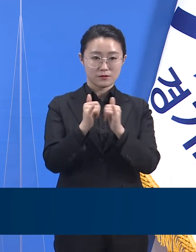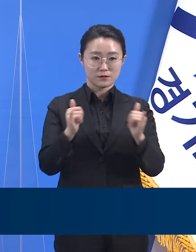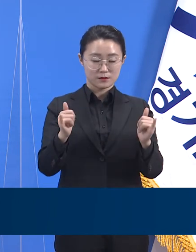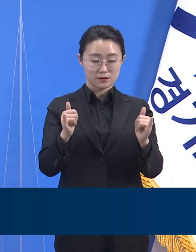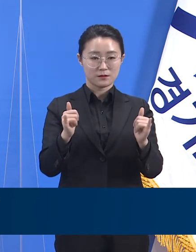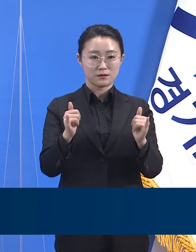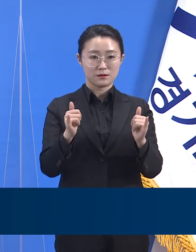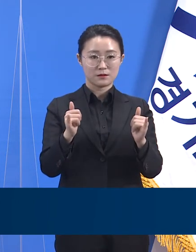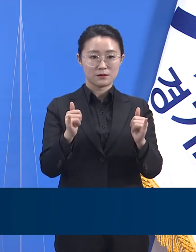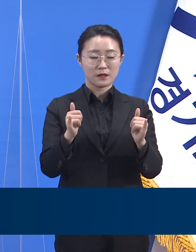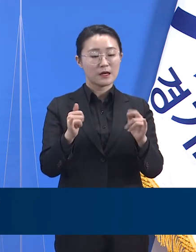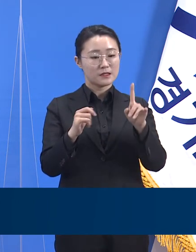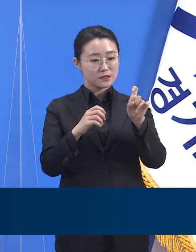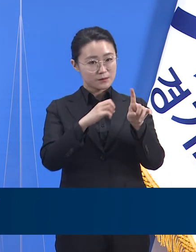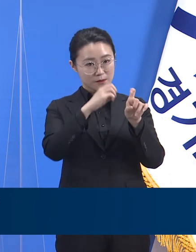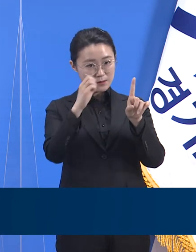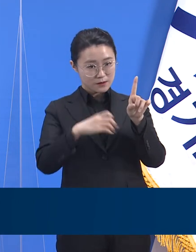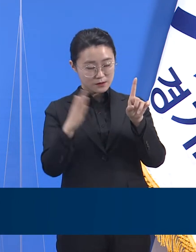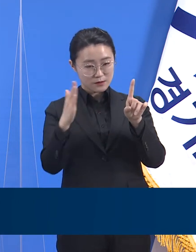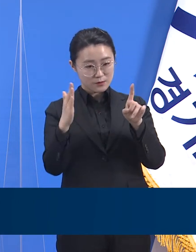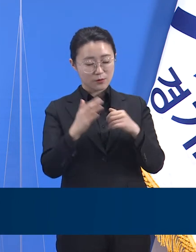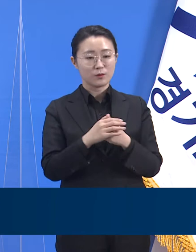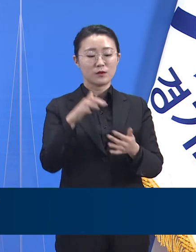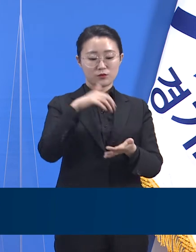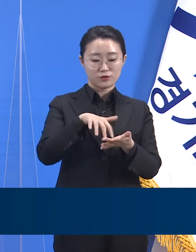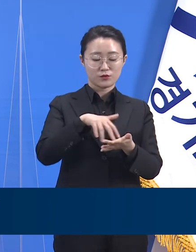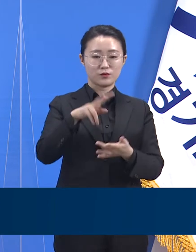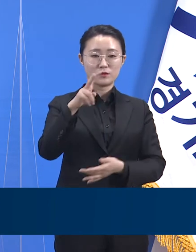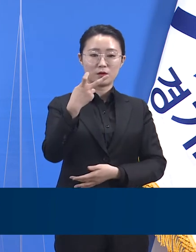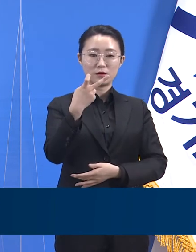.6%인 17명이었습니다.